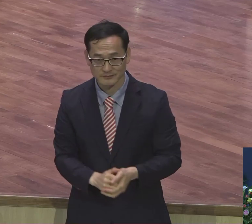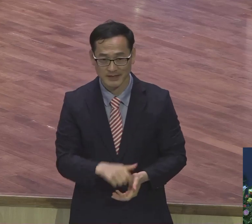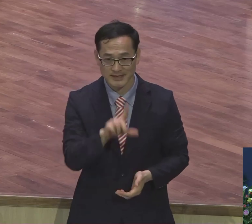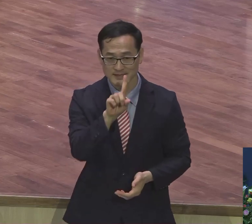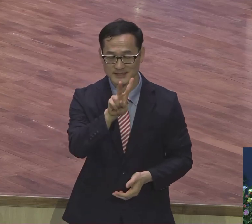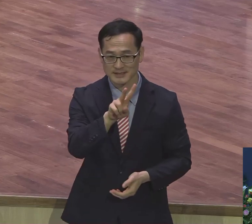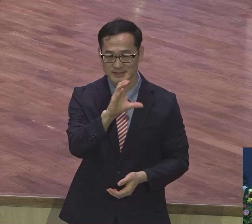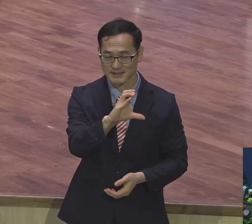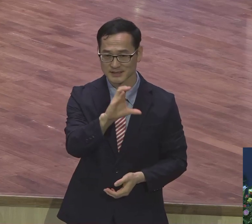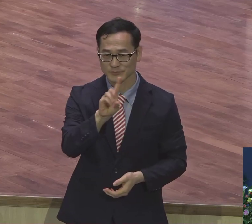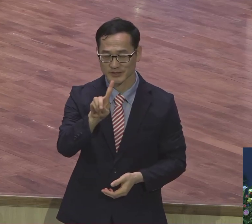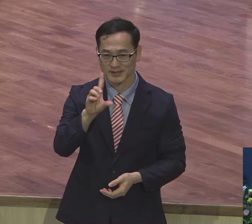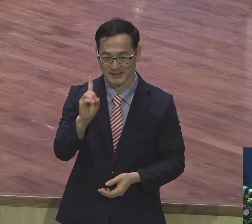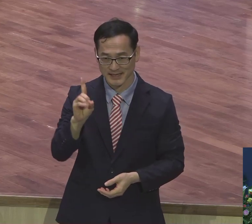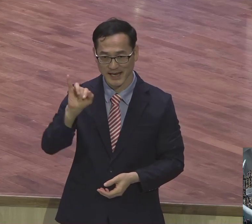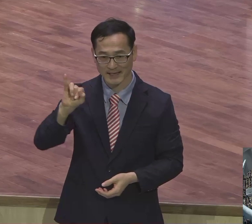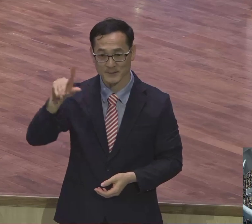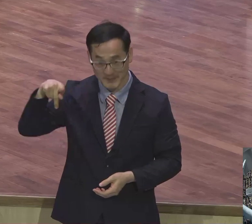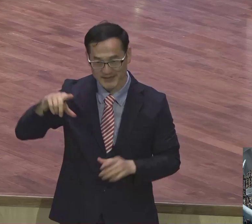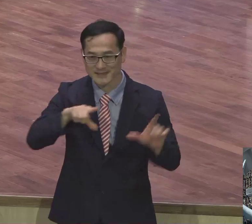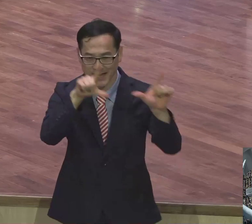CVDIP의 삶이 됩시다.